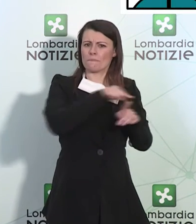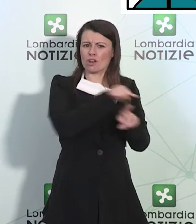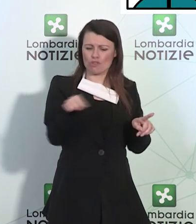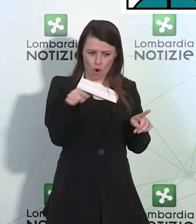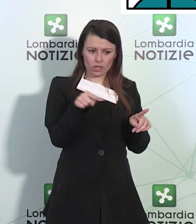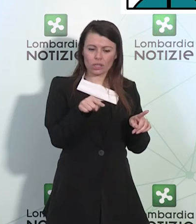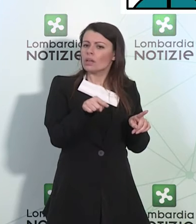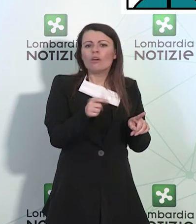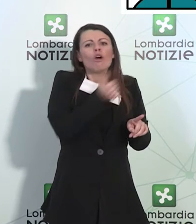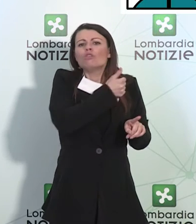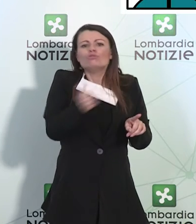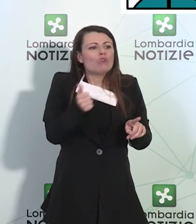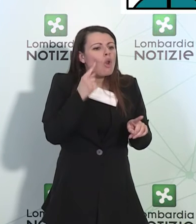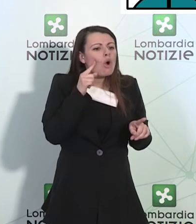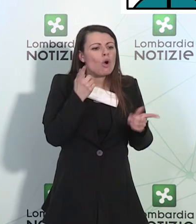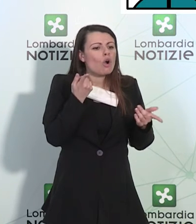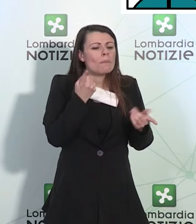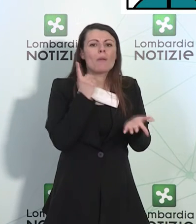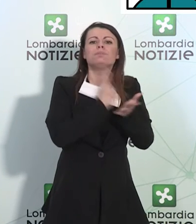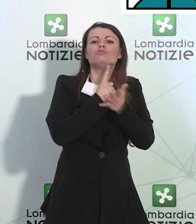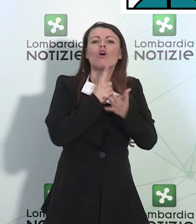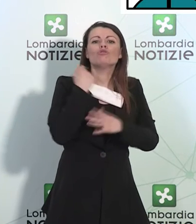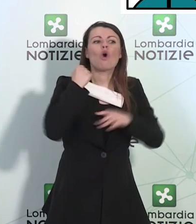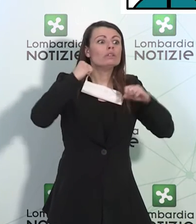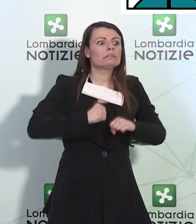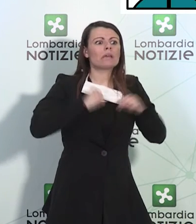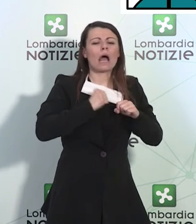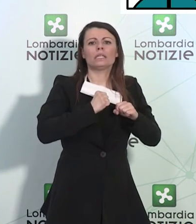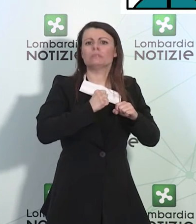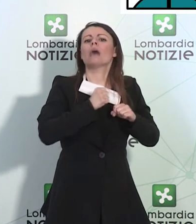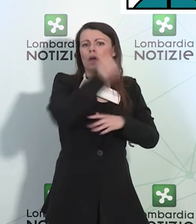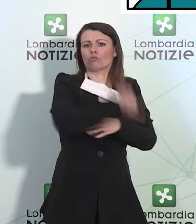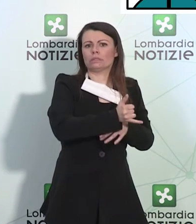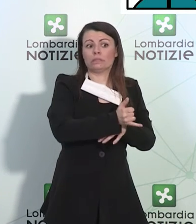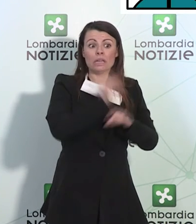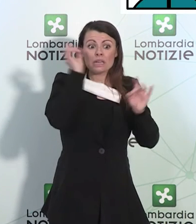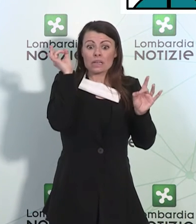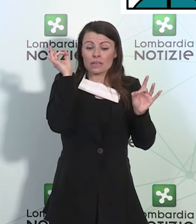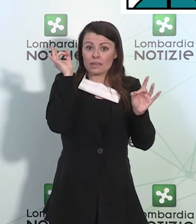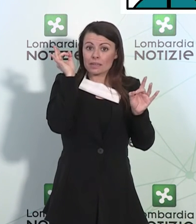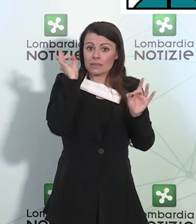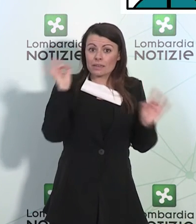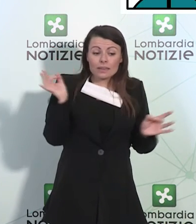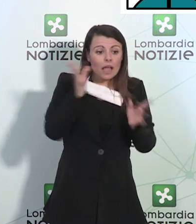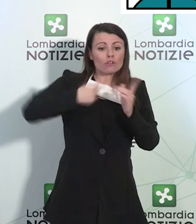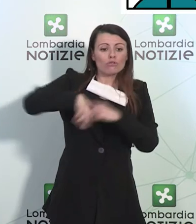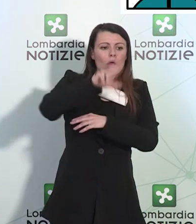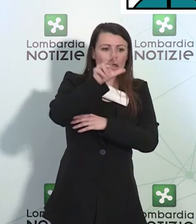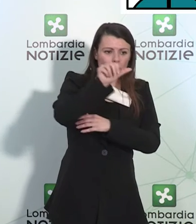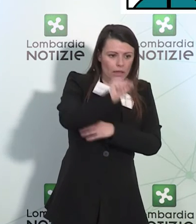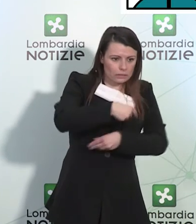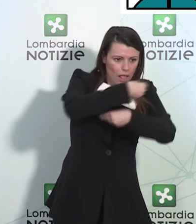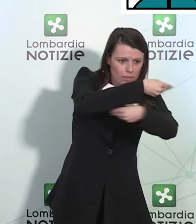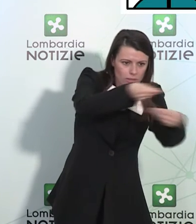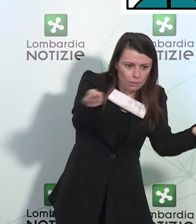soltanto le necessità sanitarie, se avessimo dovuto distribuirle anche alle RSA, se